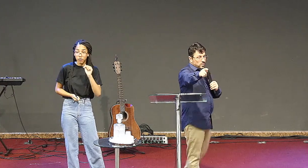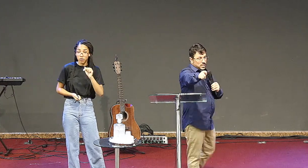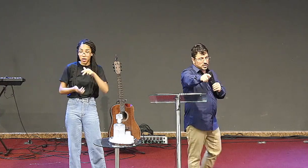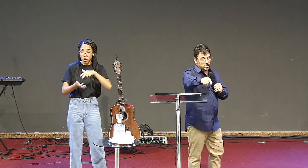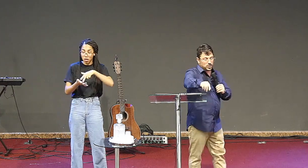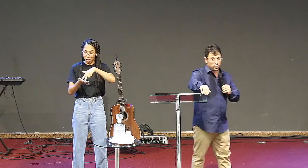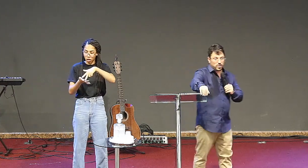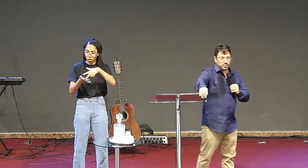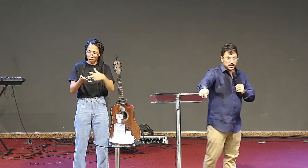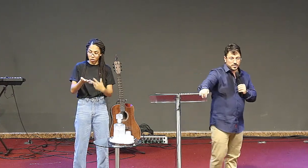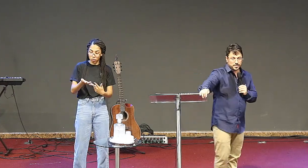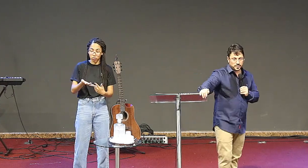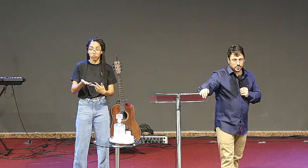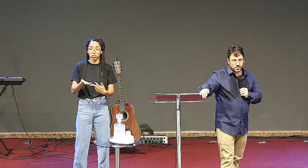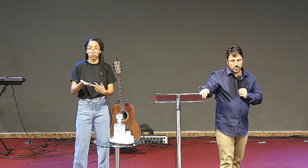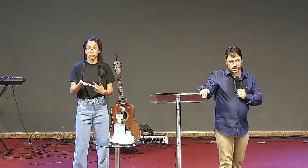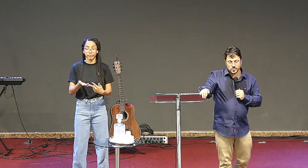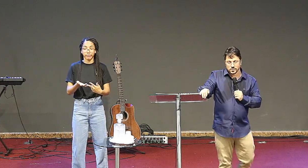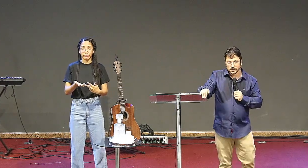queda aconteceu na sua vida